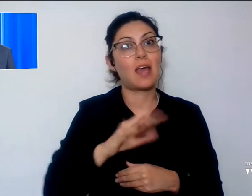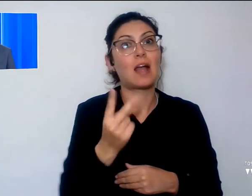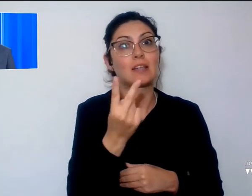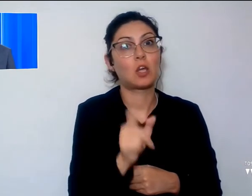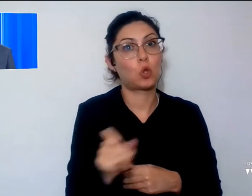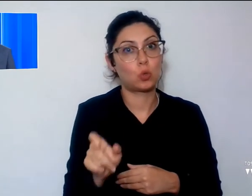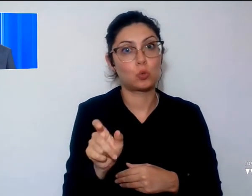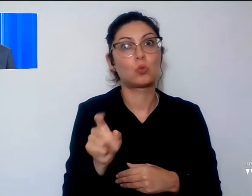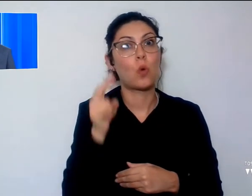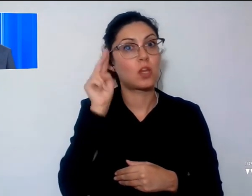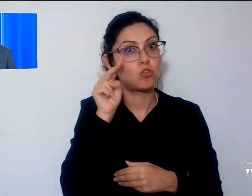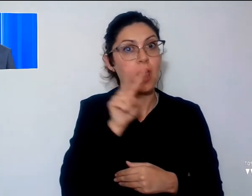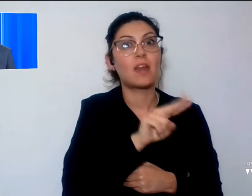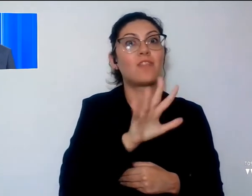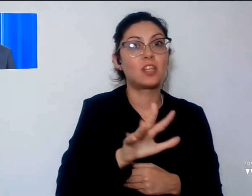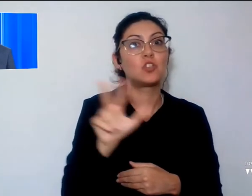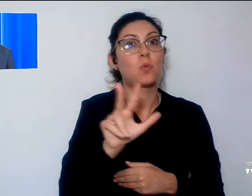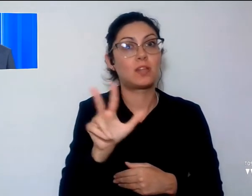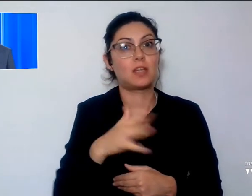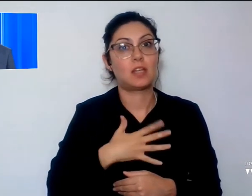25 e 33 anni.